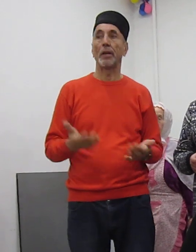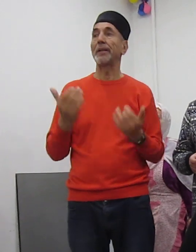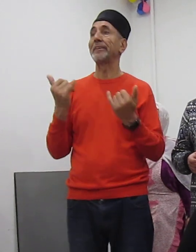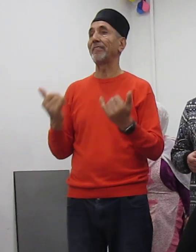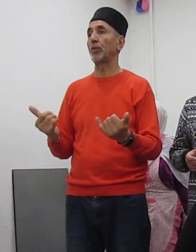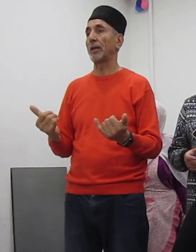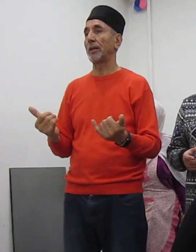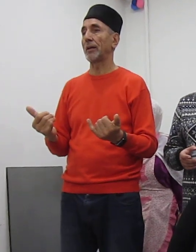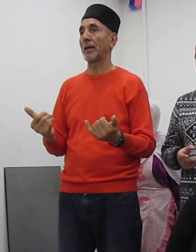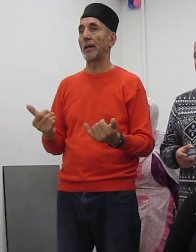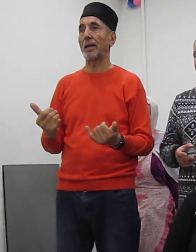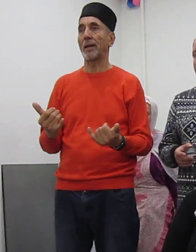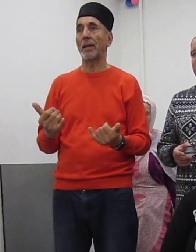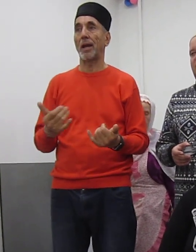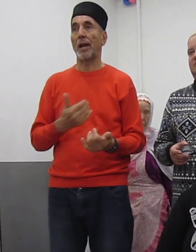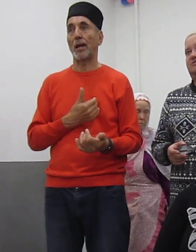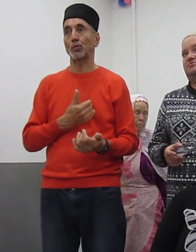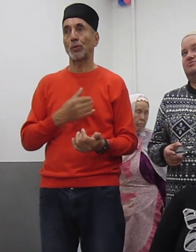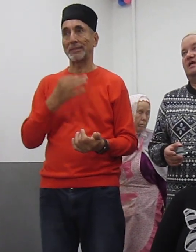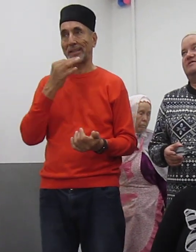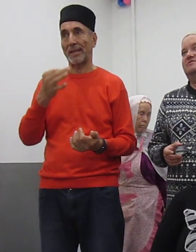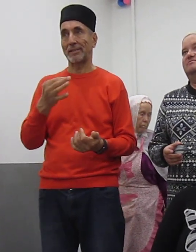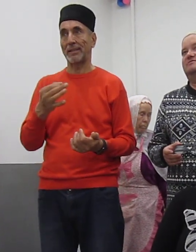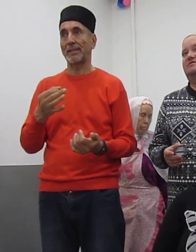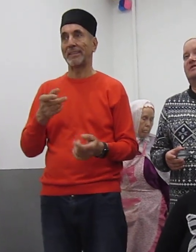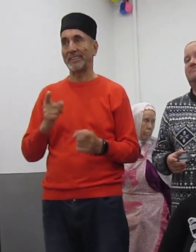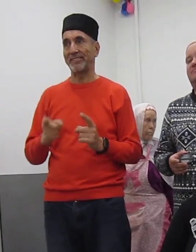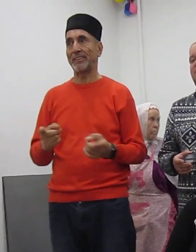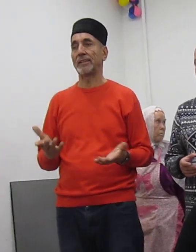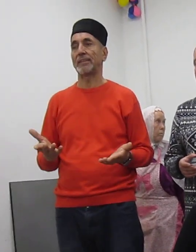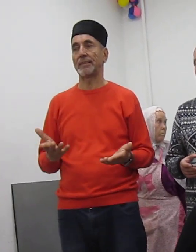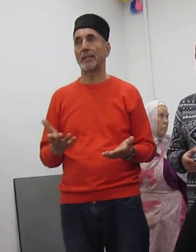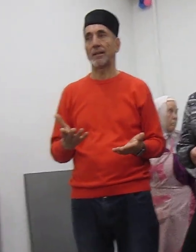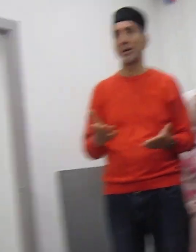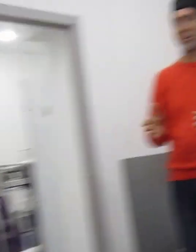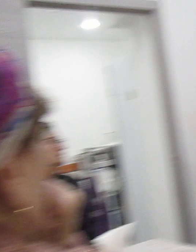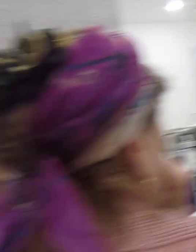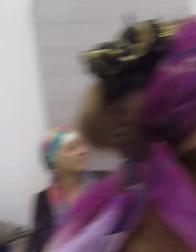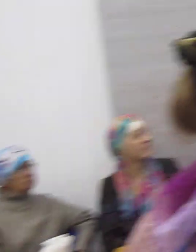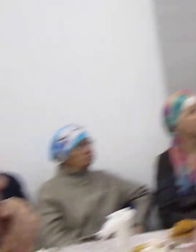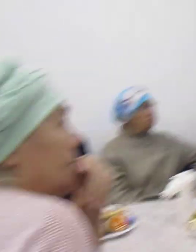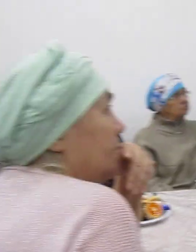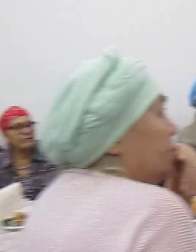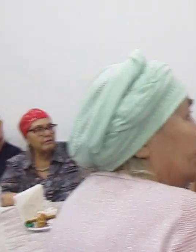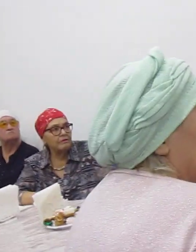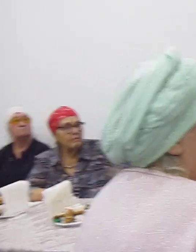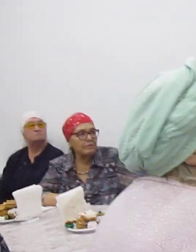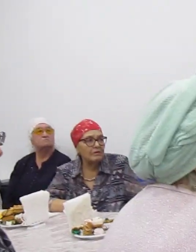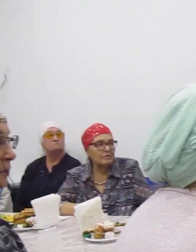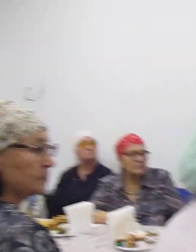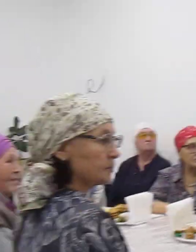Сегодня я хочу сказать, что да, действительно, прошла неделя БРИКС.